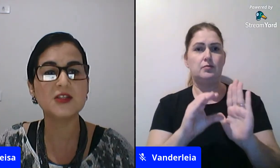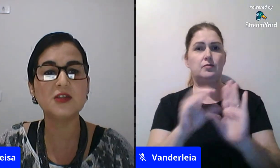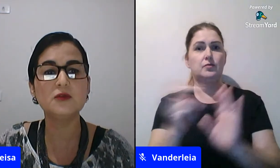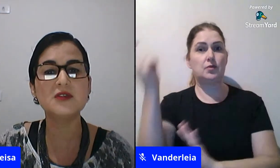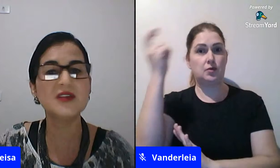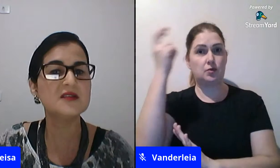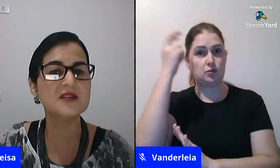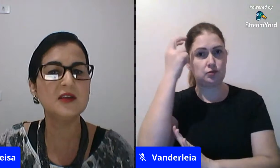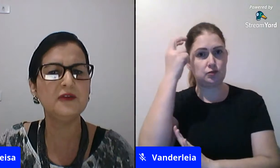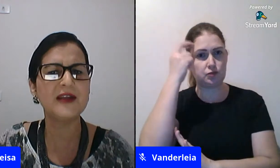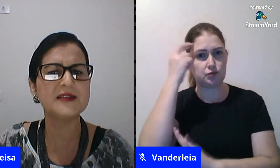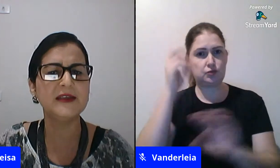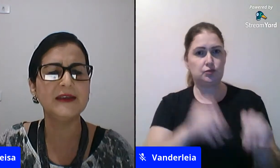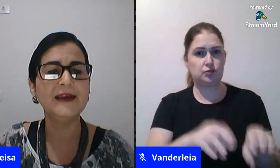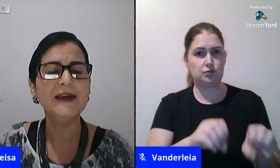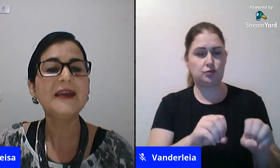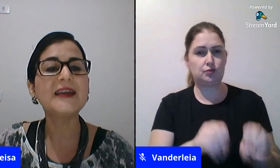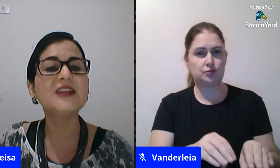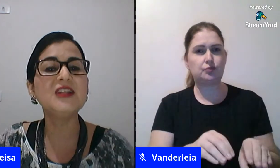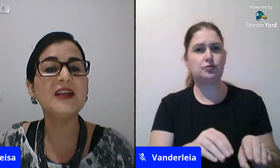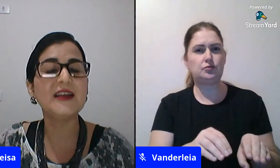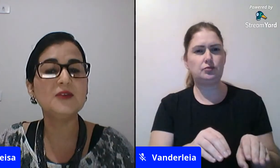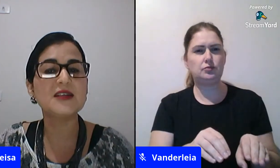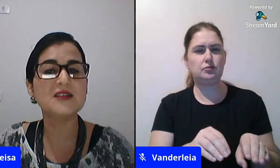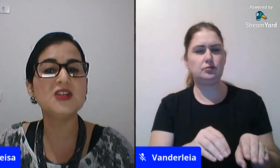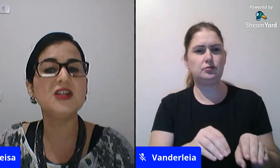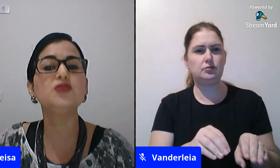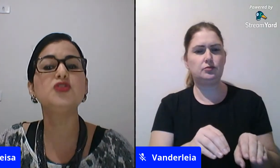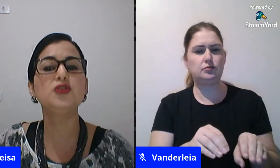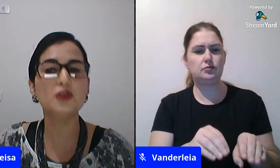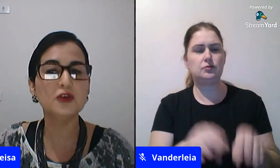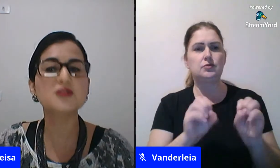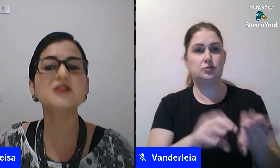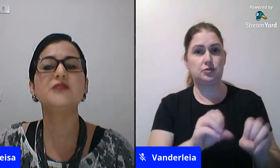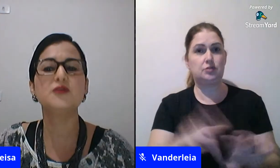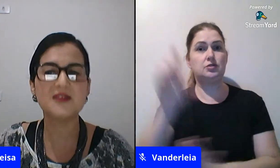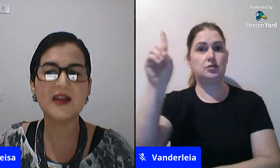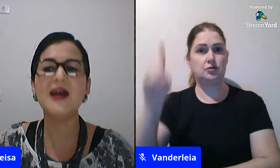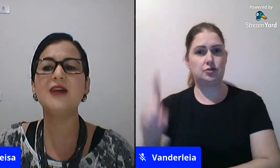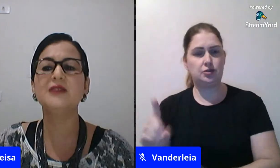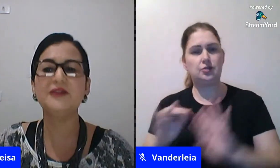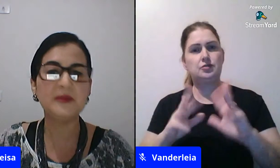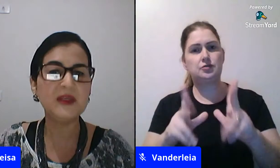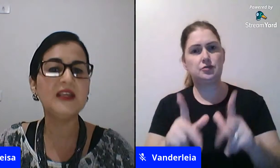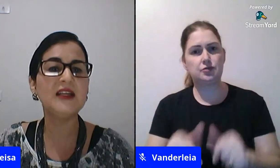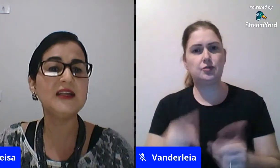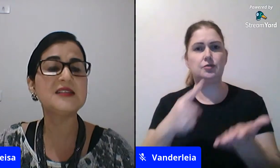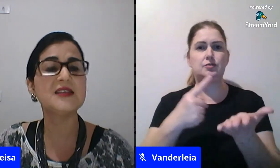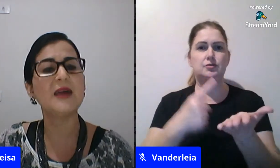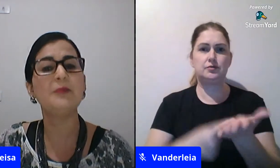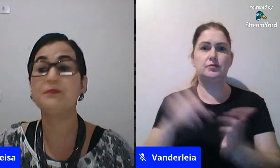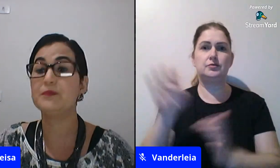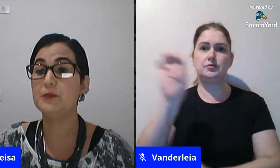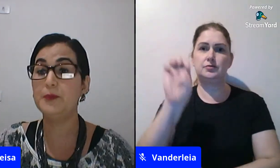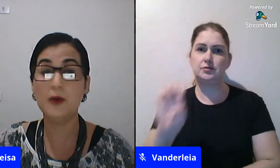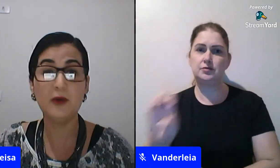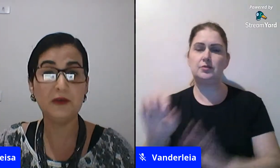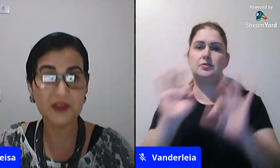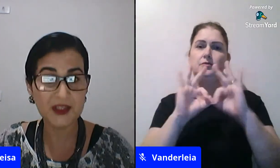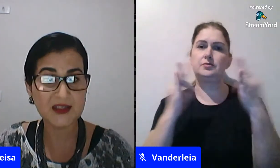educação, o artigo 205 fala assim, que a educação é direito de todos, dever do Estado, da família e será